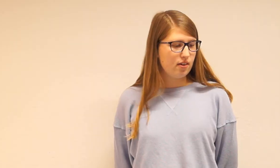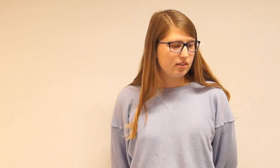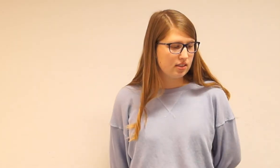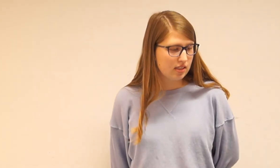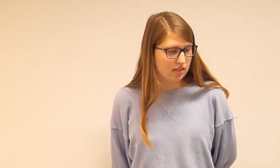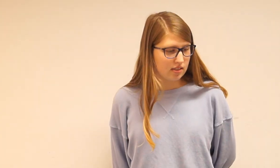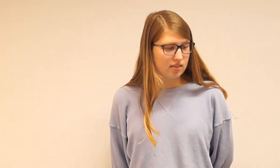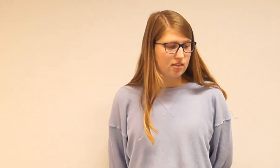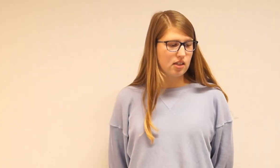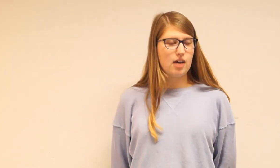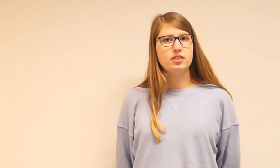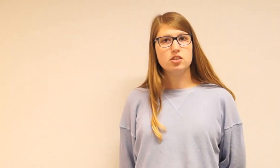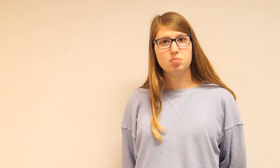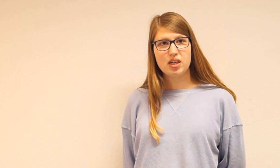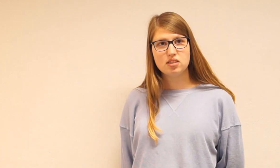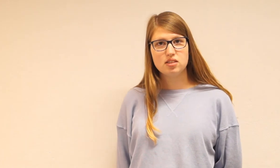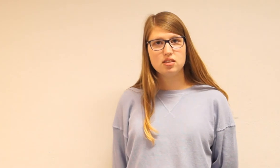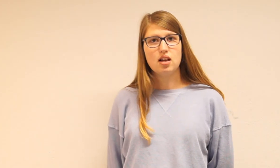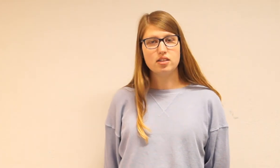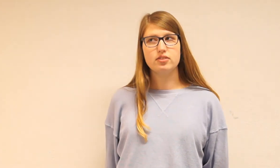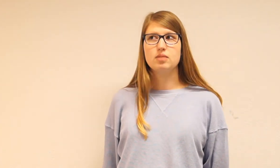Til sidst Så har vi så spring i tid Altså f.eks.